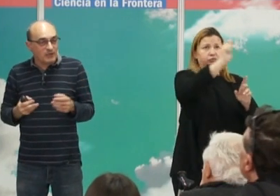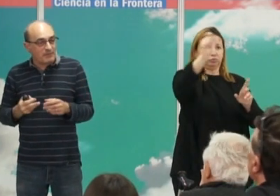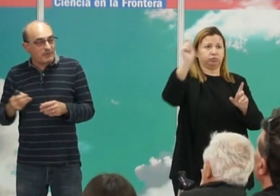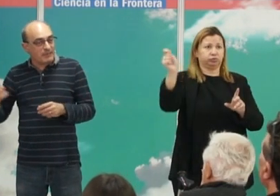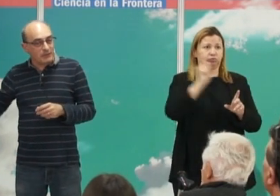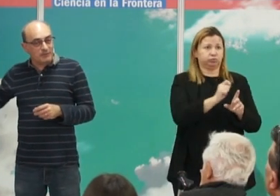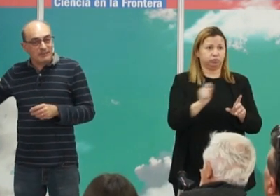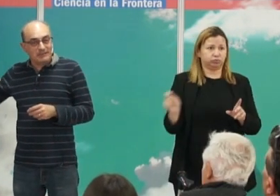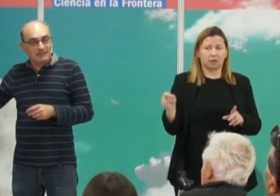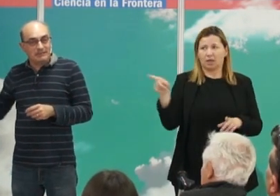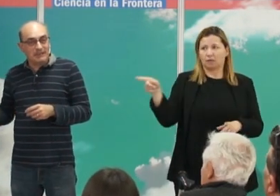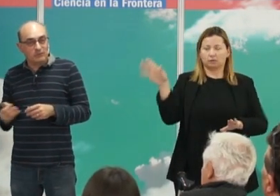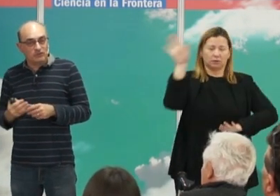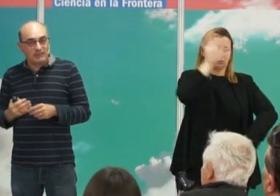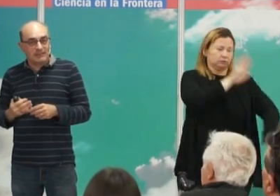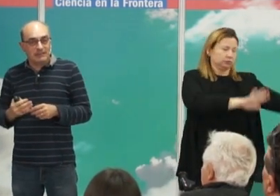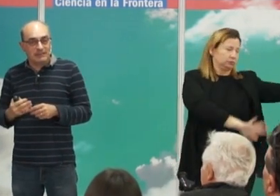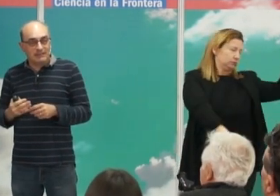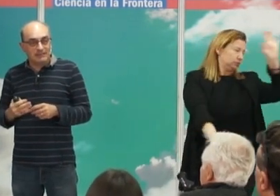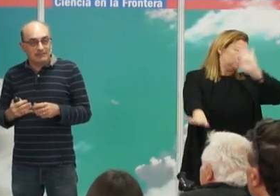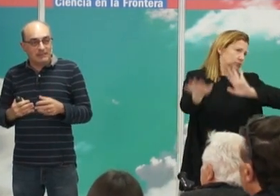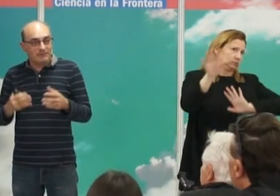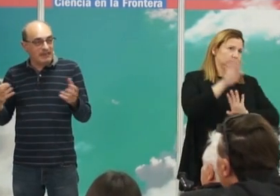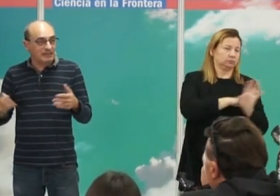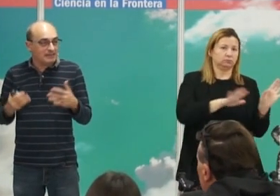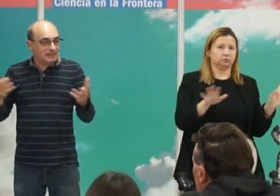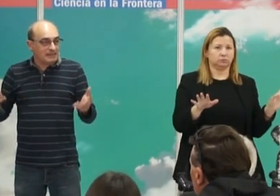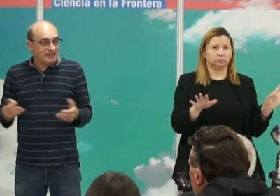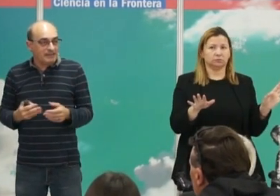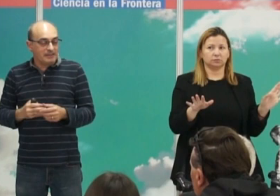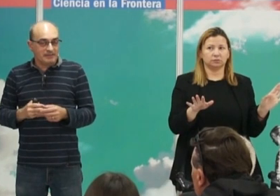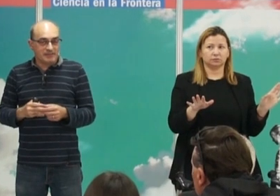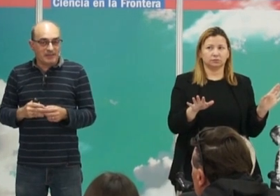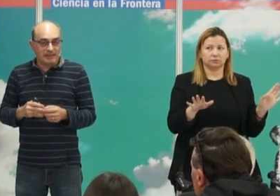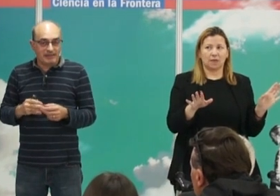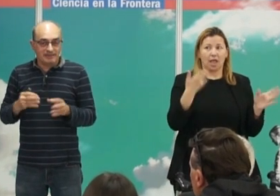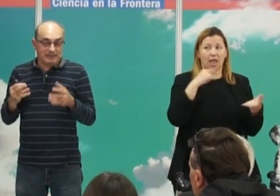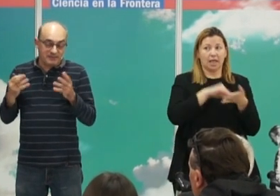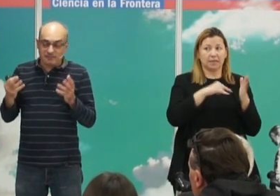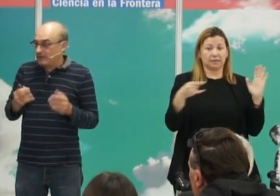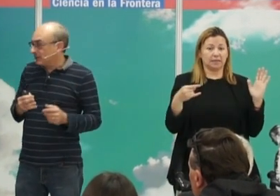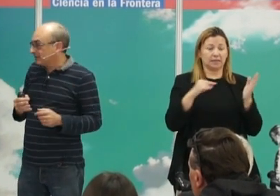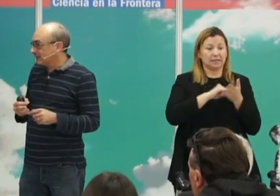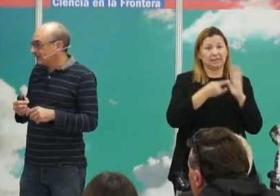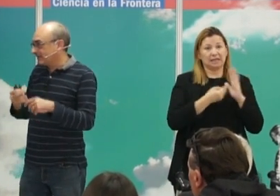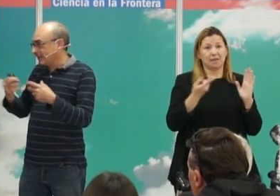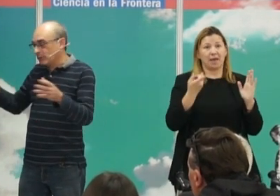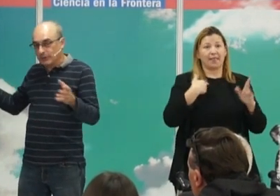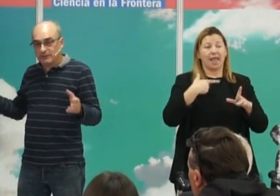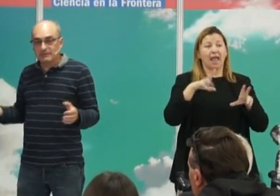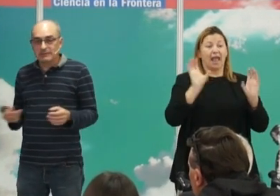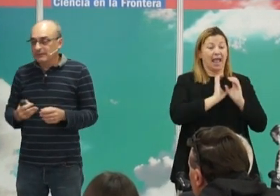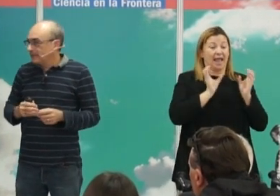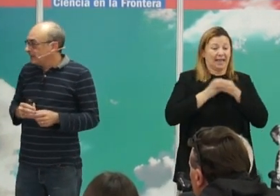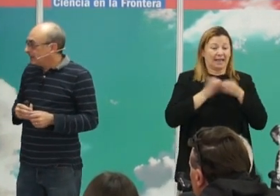es una complicación enorme digamos al final el sistema de castas español se